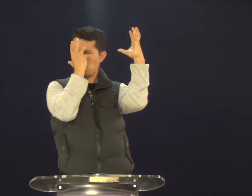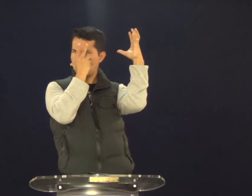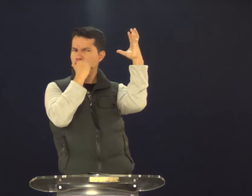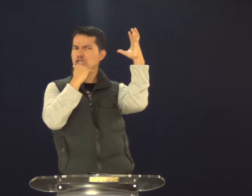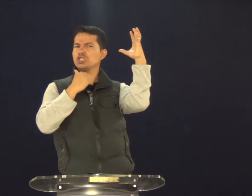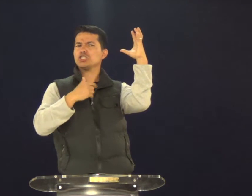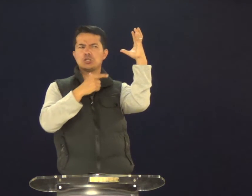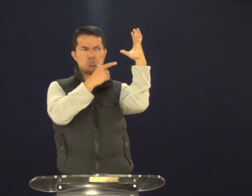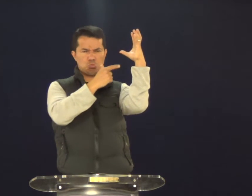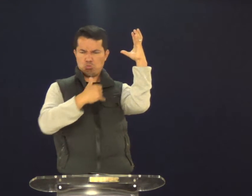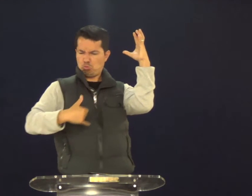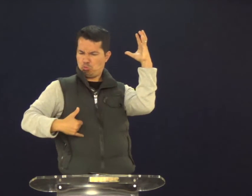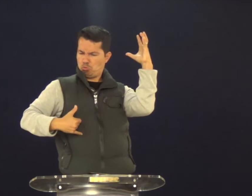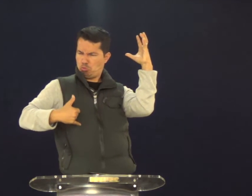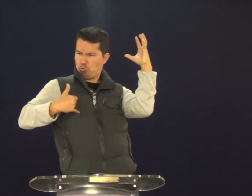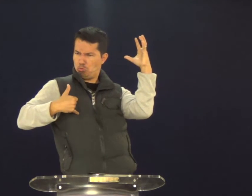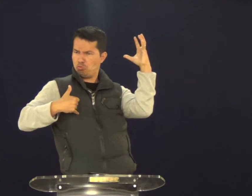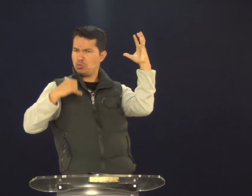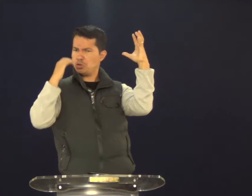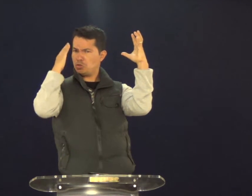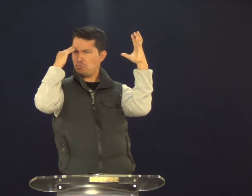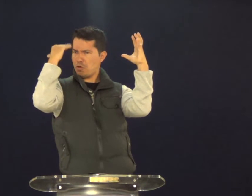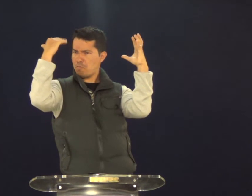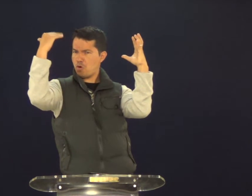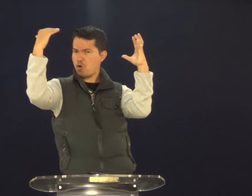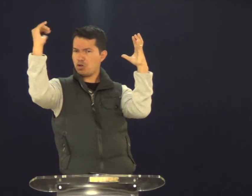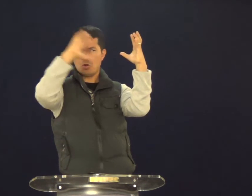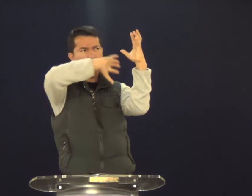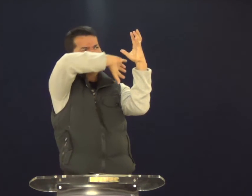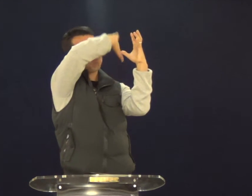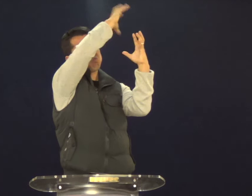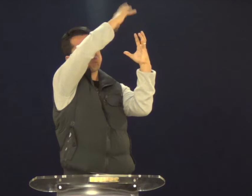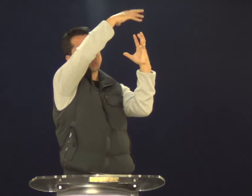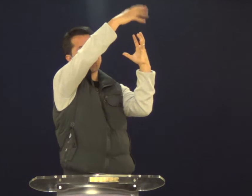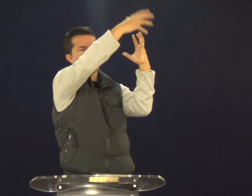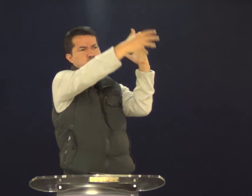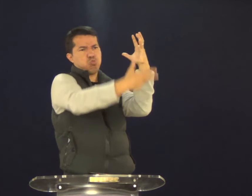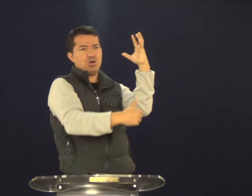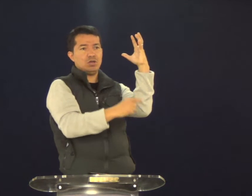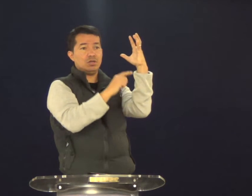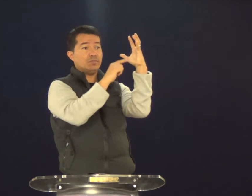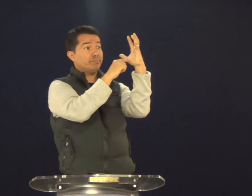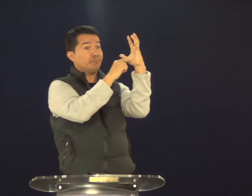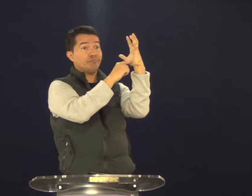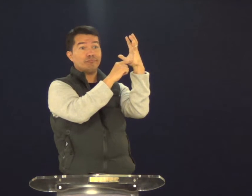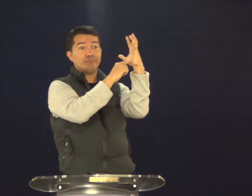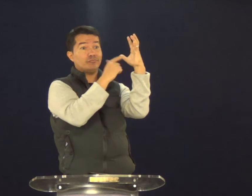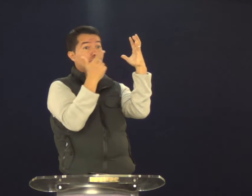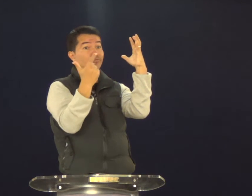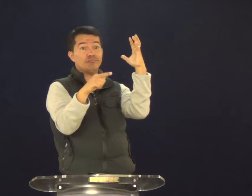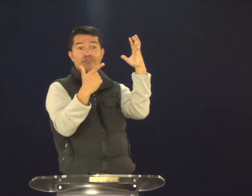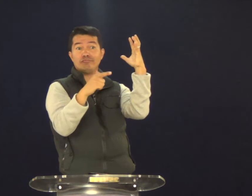era bonita. Sim, bonita. Famosa. Cheia de folhas.